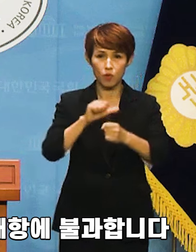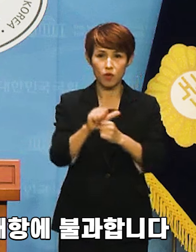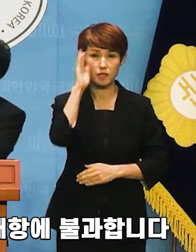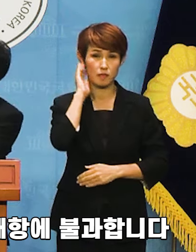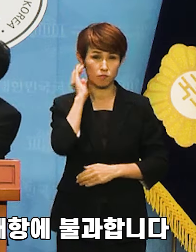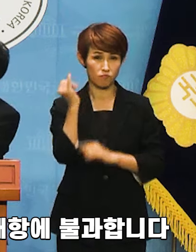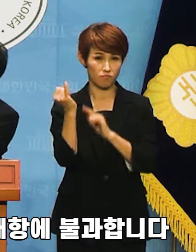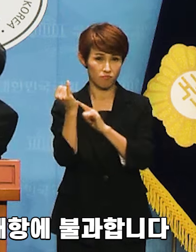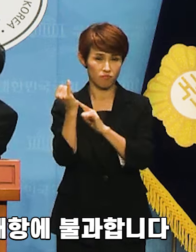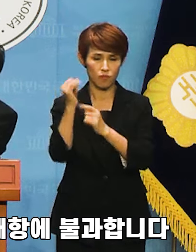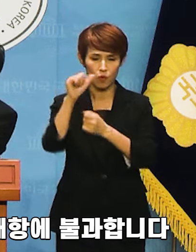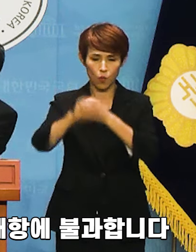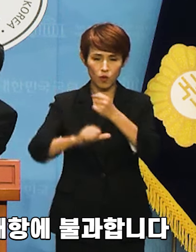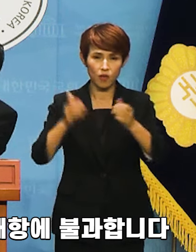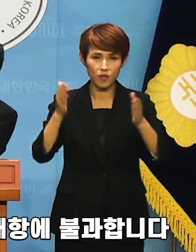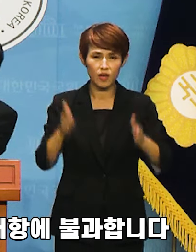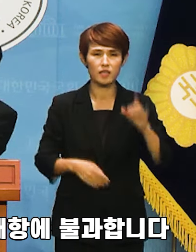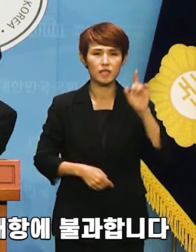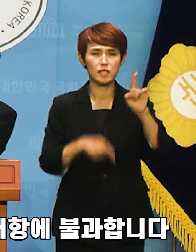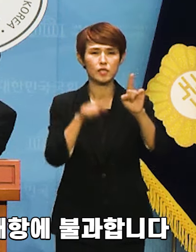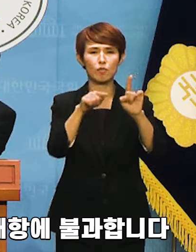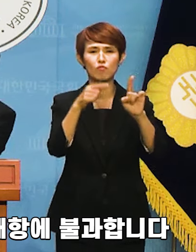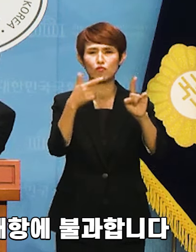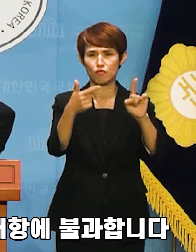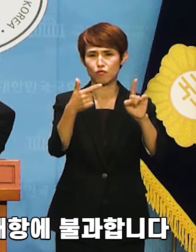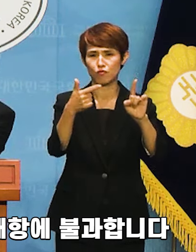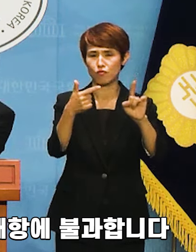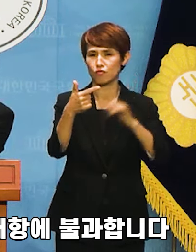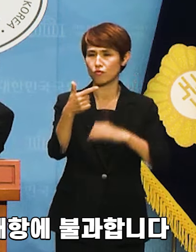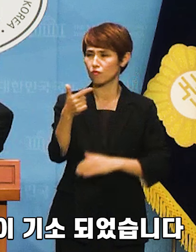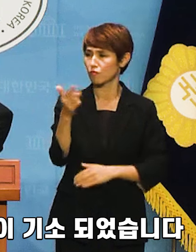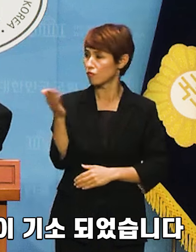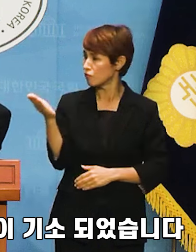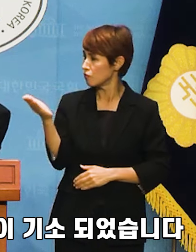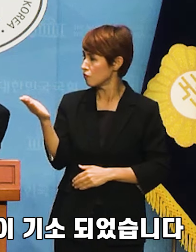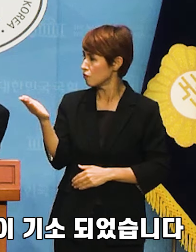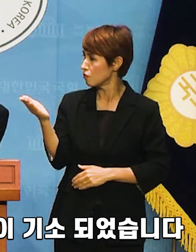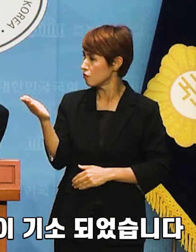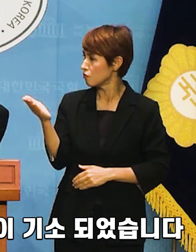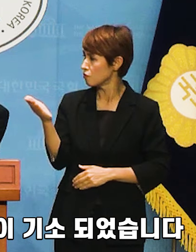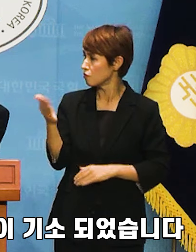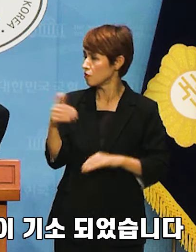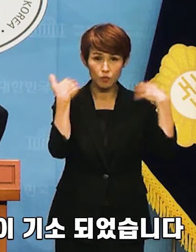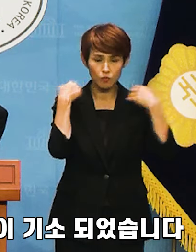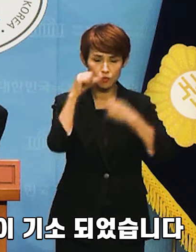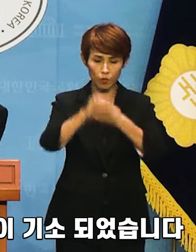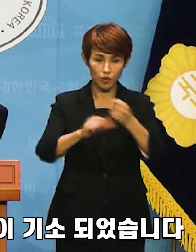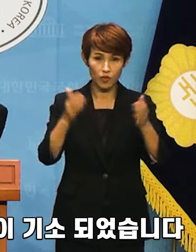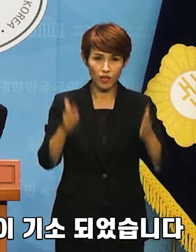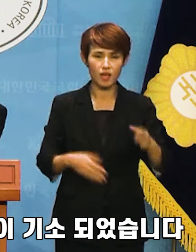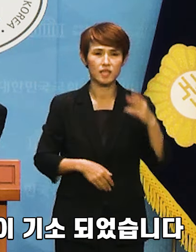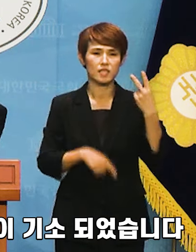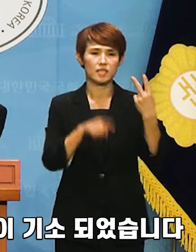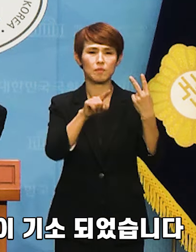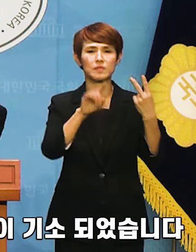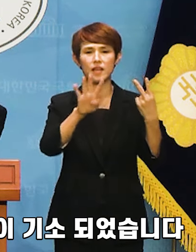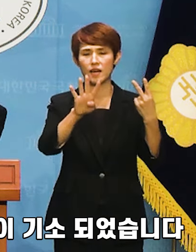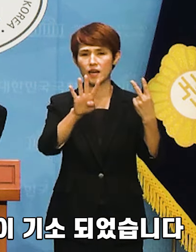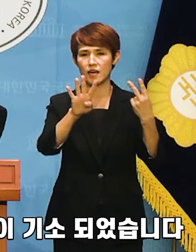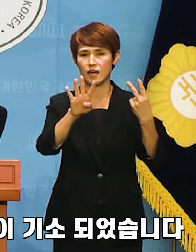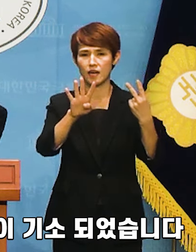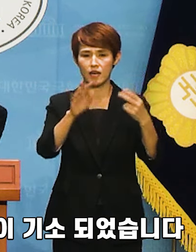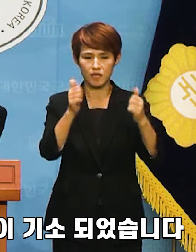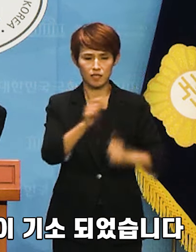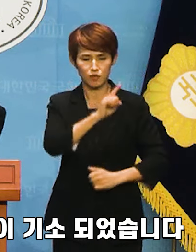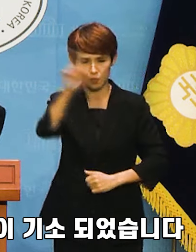박근혜 정부는 1.6개항에 불과합니다. 문재인 정부 2.4개항이